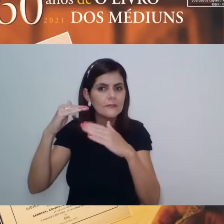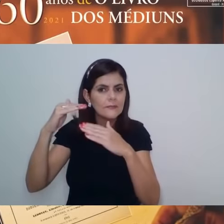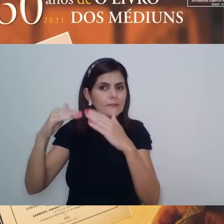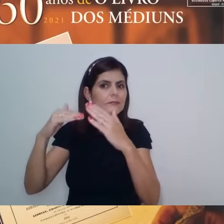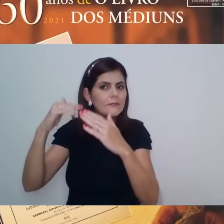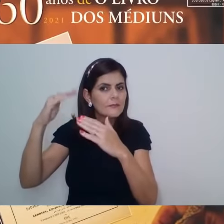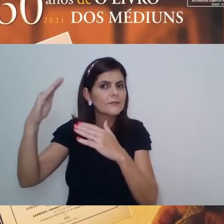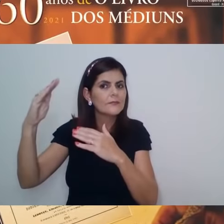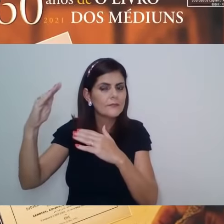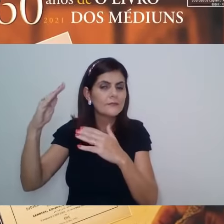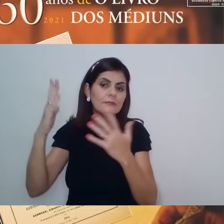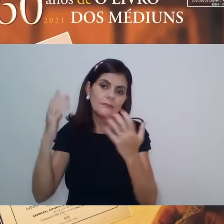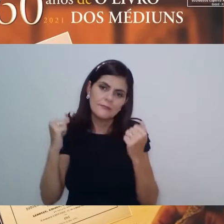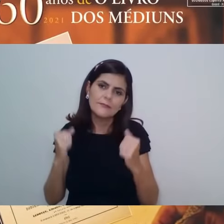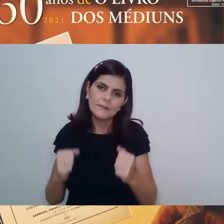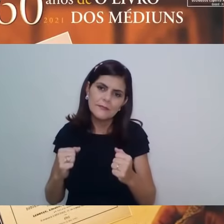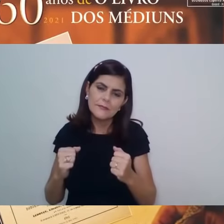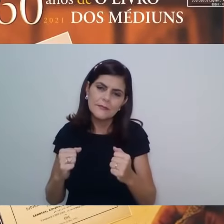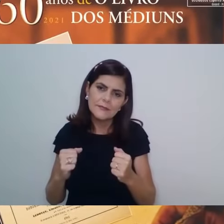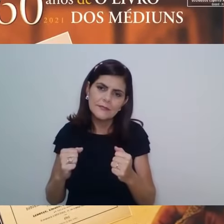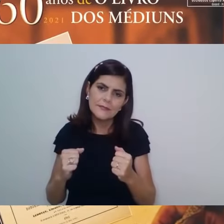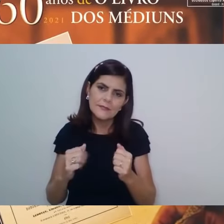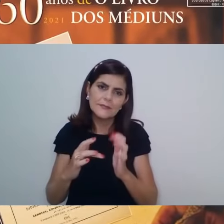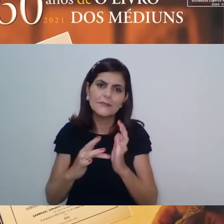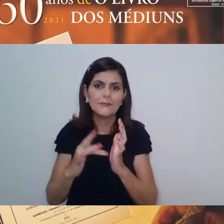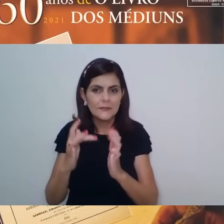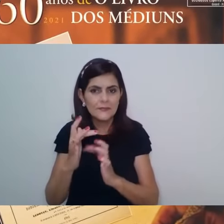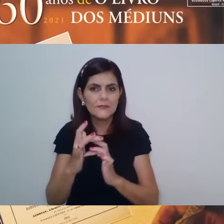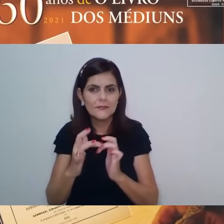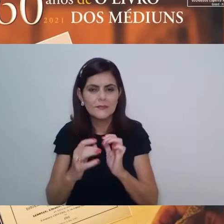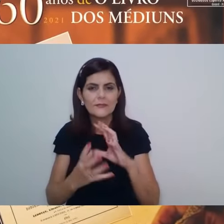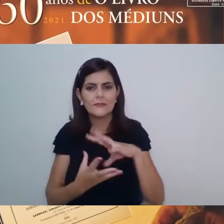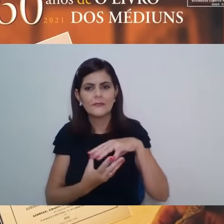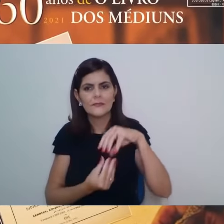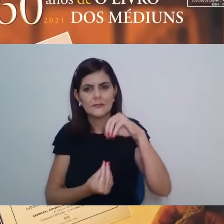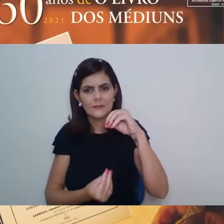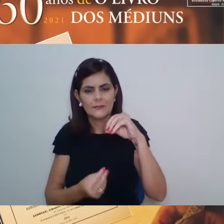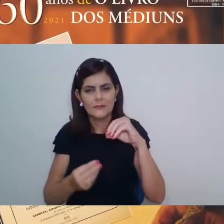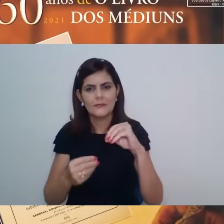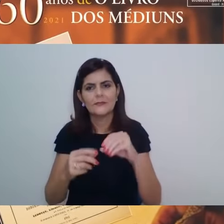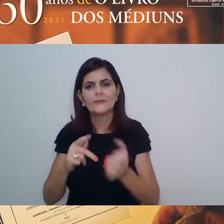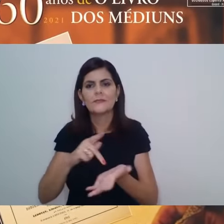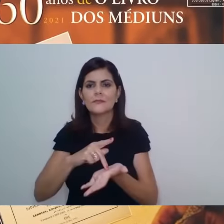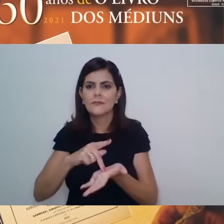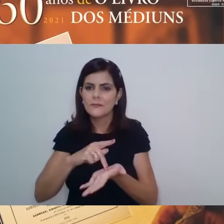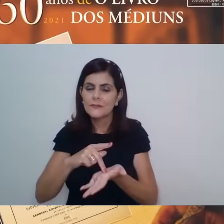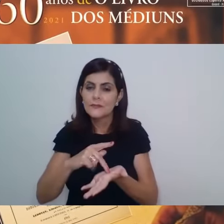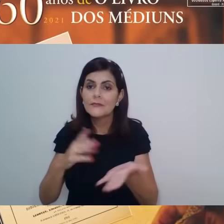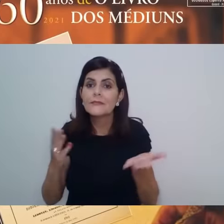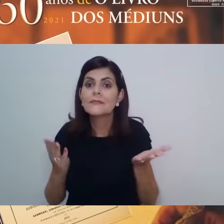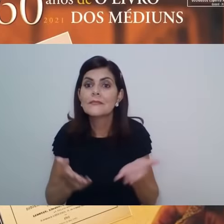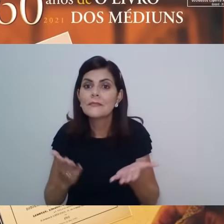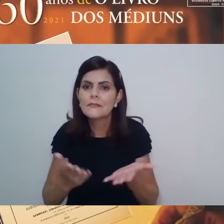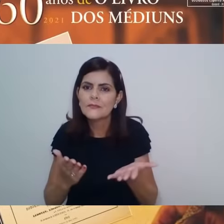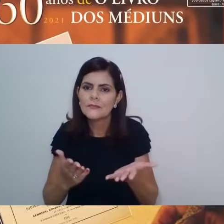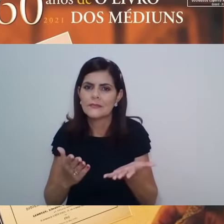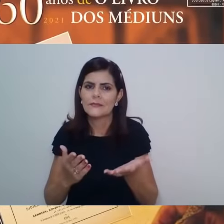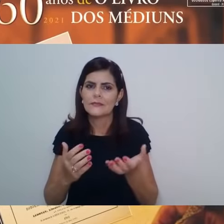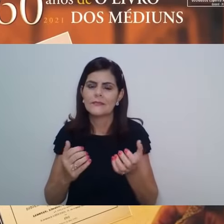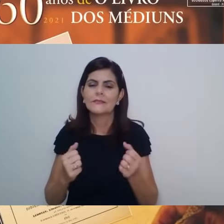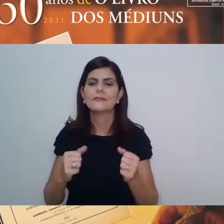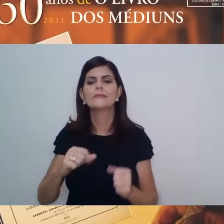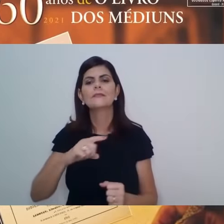mesmo a condição que Jesus já está de espírito puro, mas por hora cabe-nos buscar ser